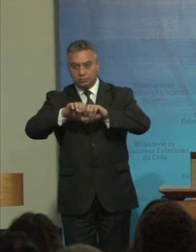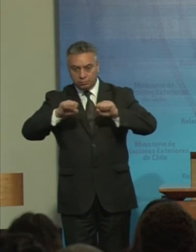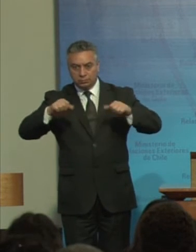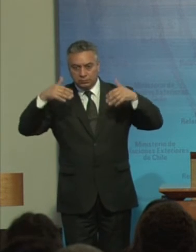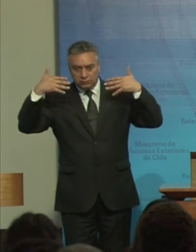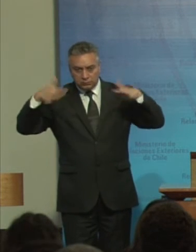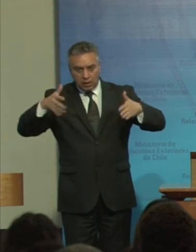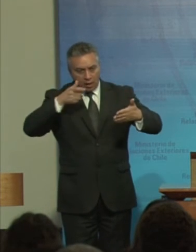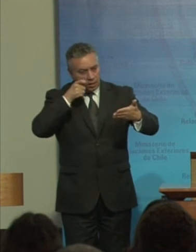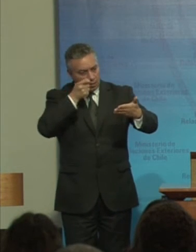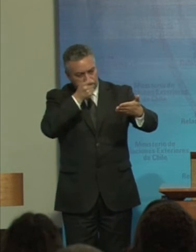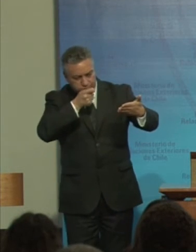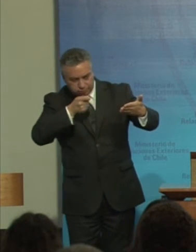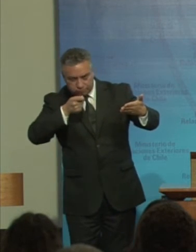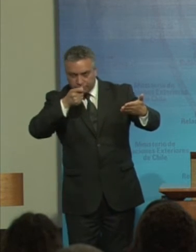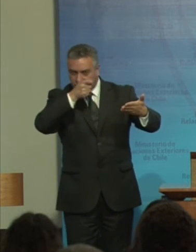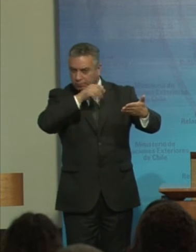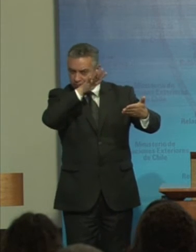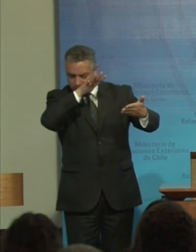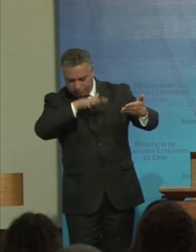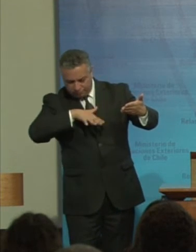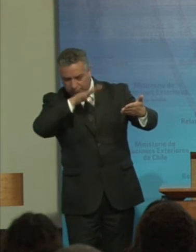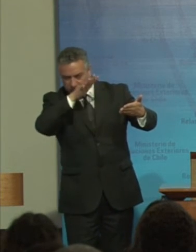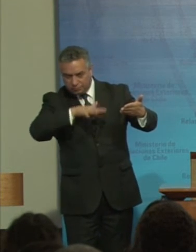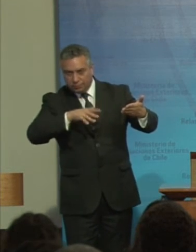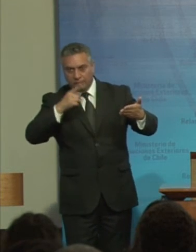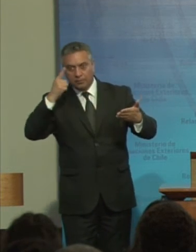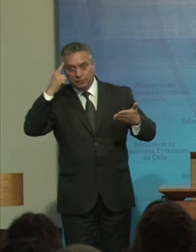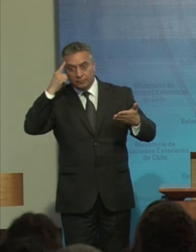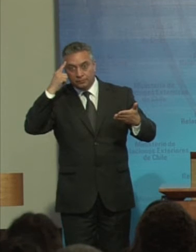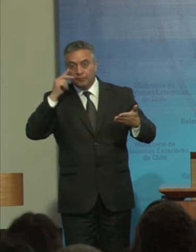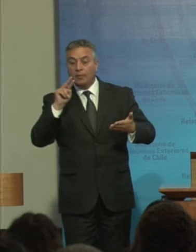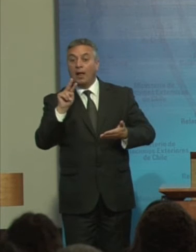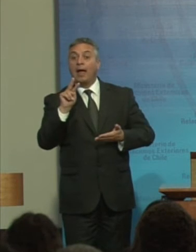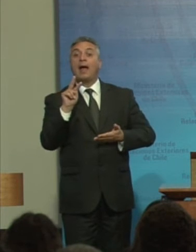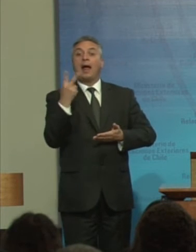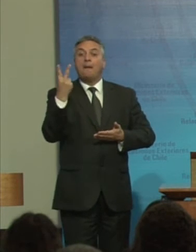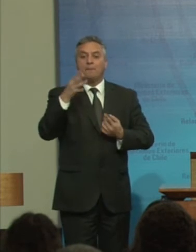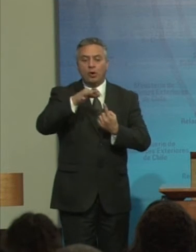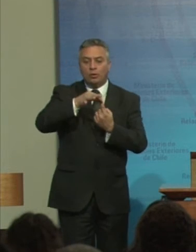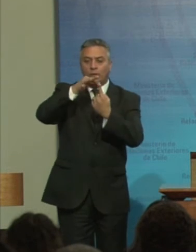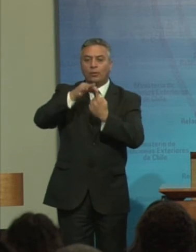Análisis jurídico Y empírico Que los cambios Prioritarios Son